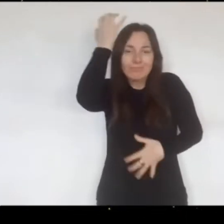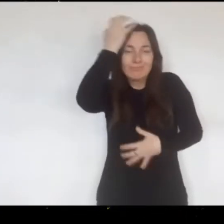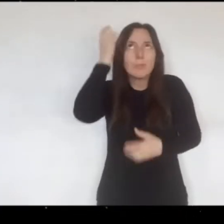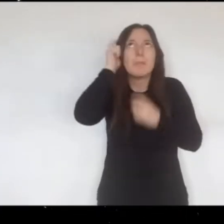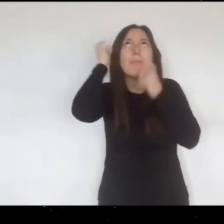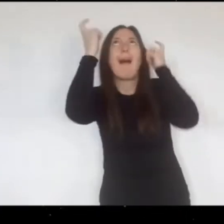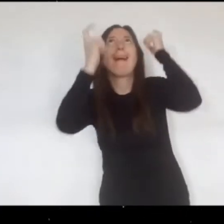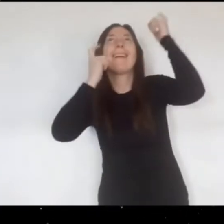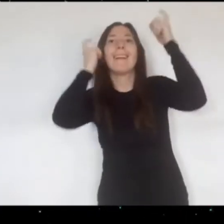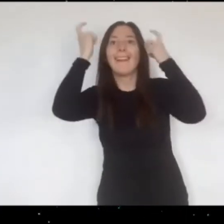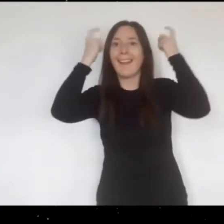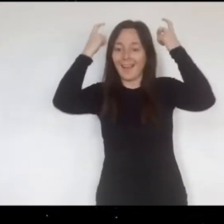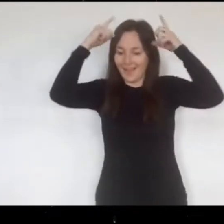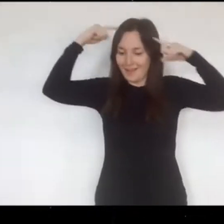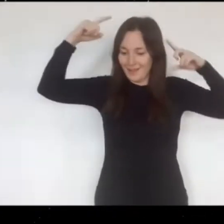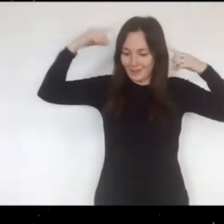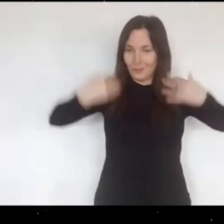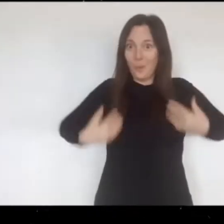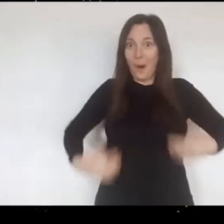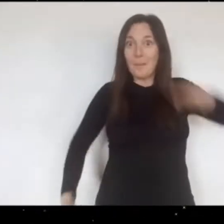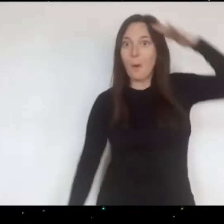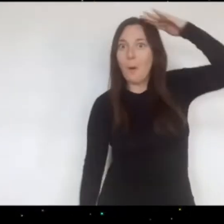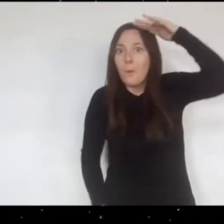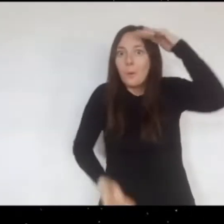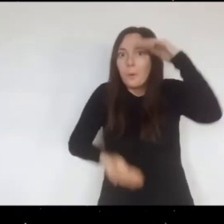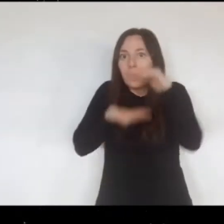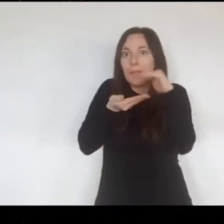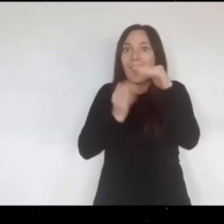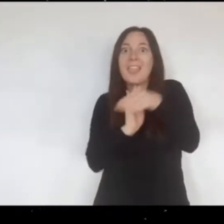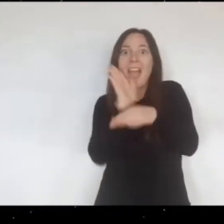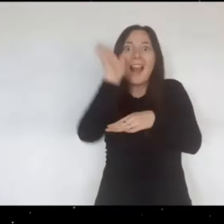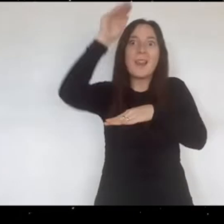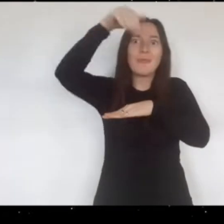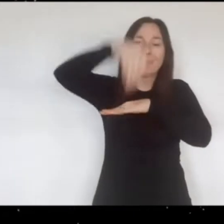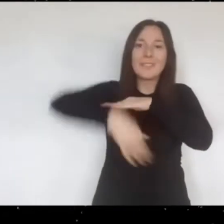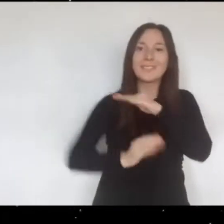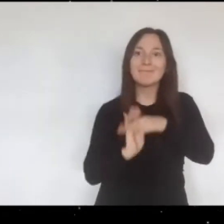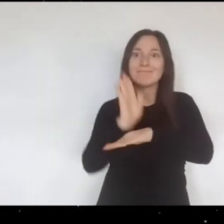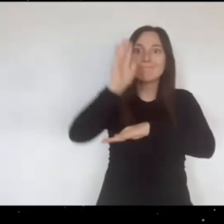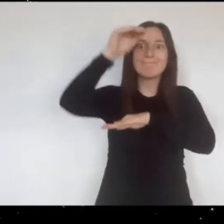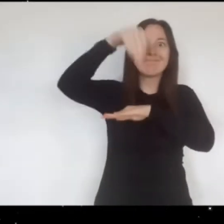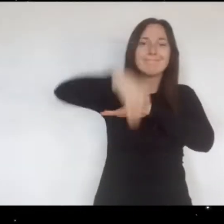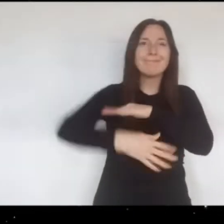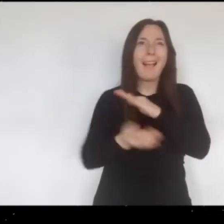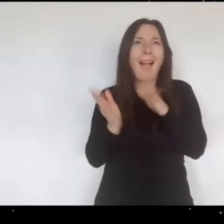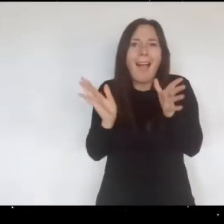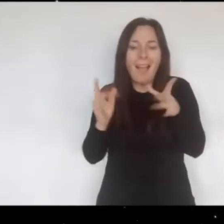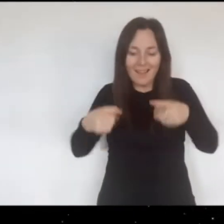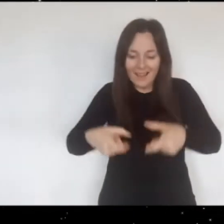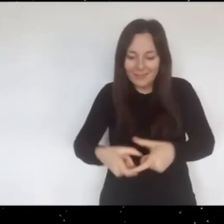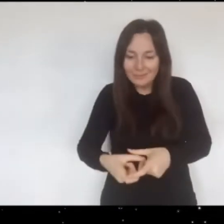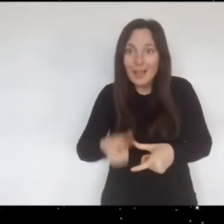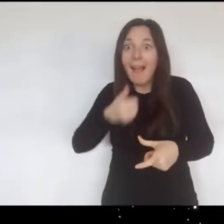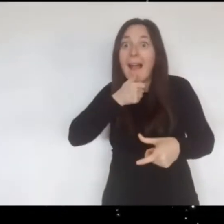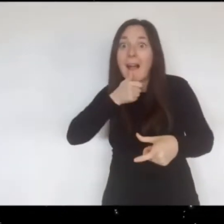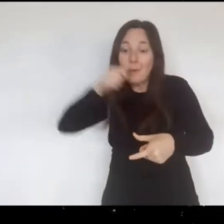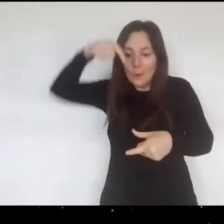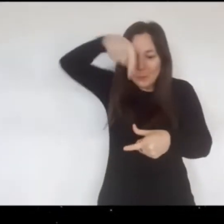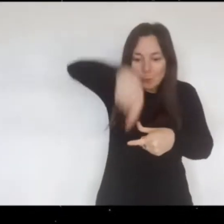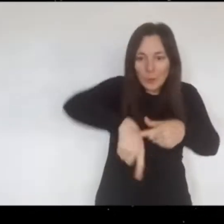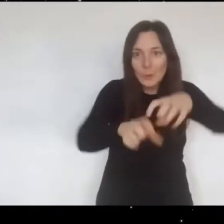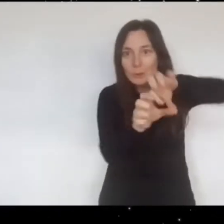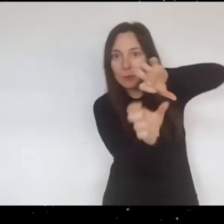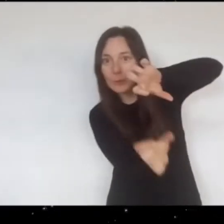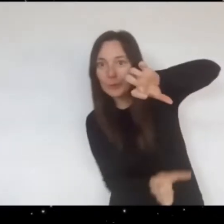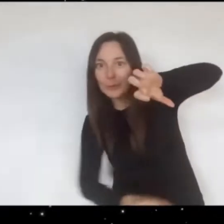pequeño y se mete de un salto al desagote y que corre por todas las tuberías de la casa hasta